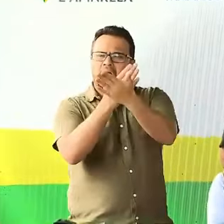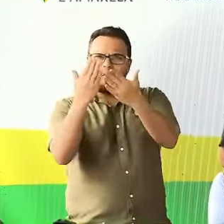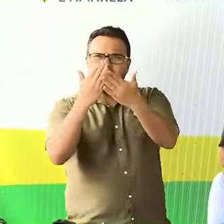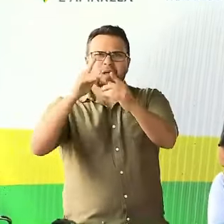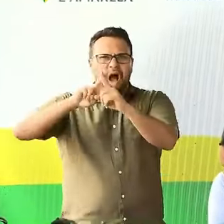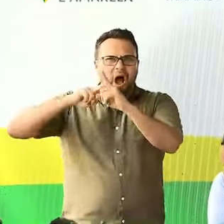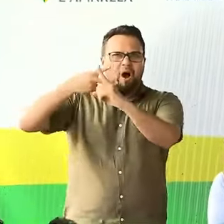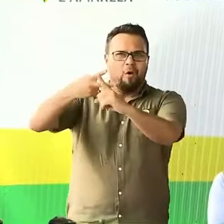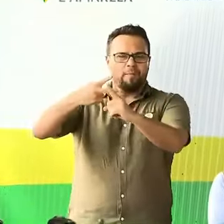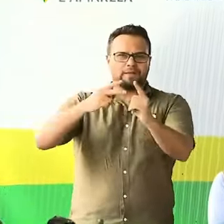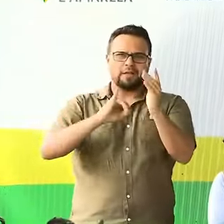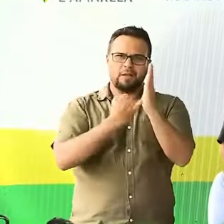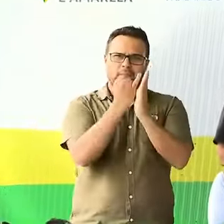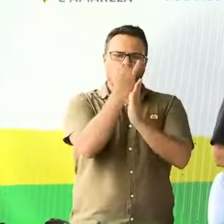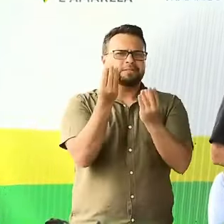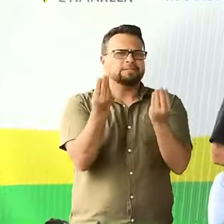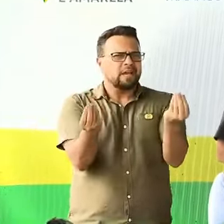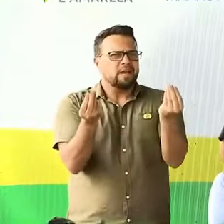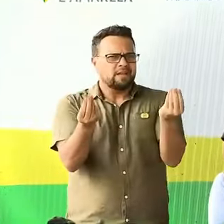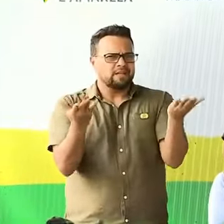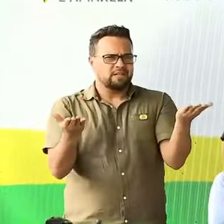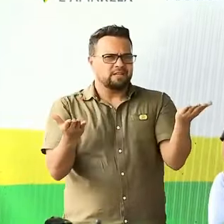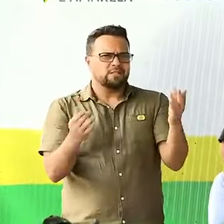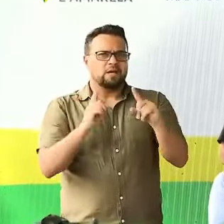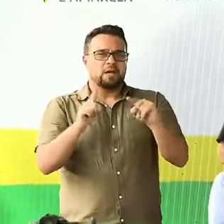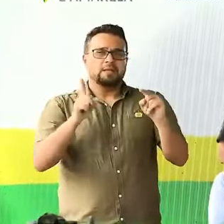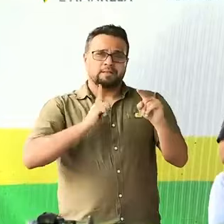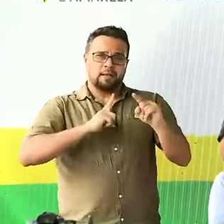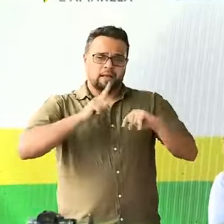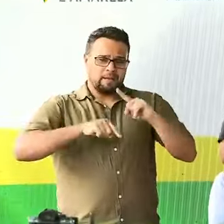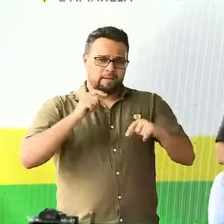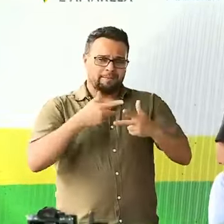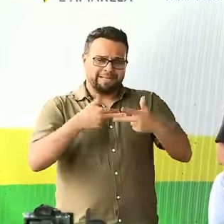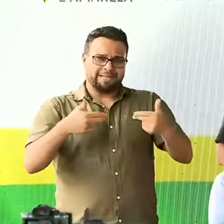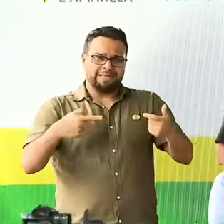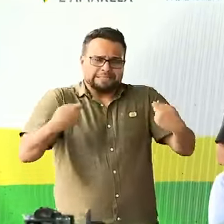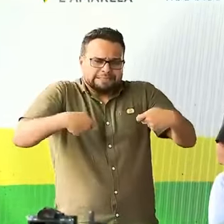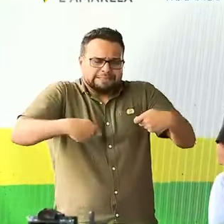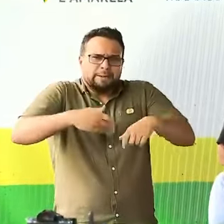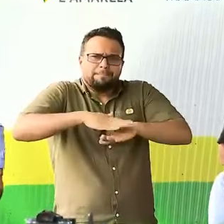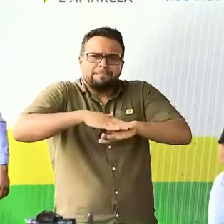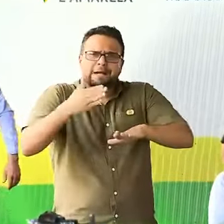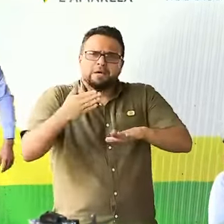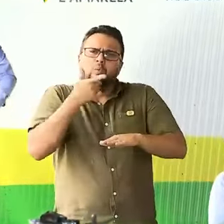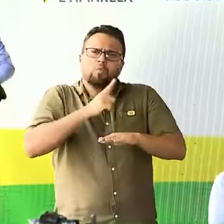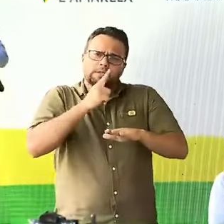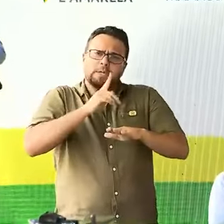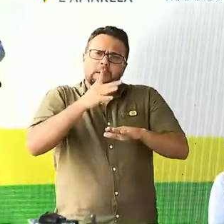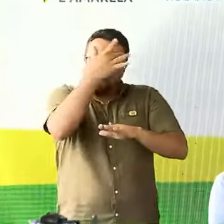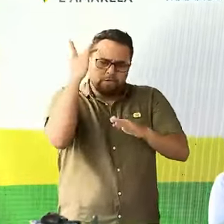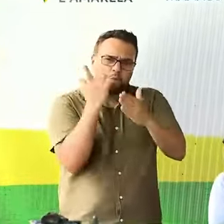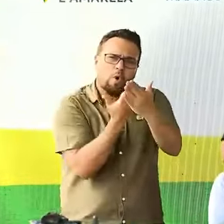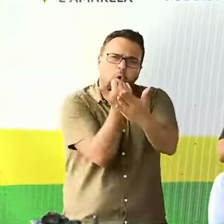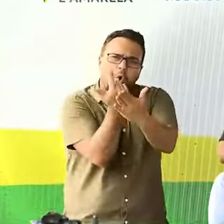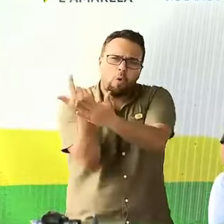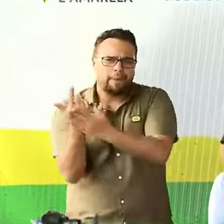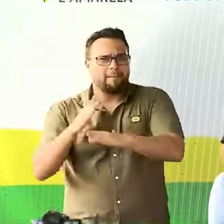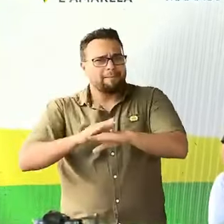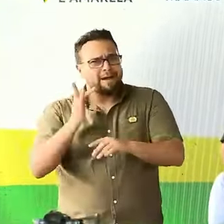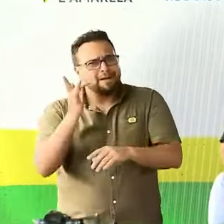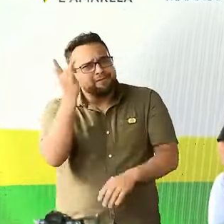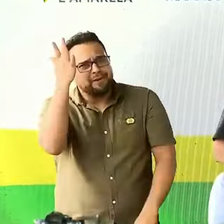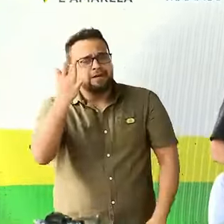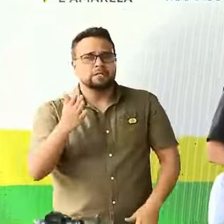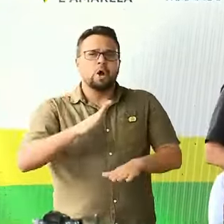na ponta da linha, os produtos de primeira necessidade cheguem mais barato na mesa do povo. O